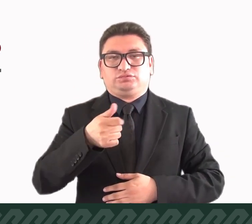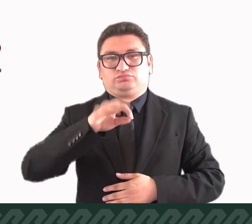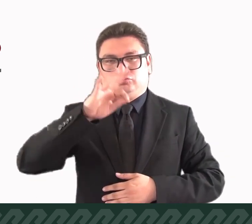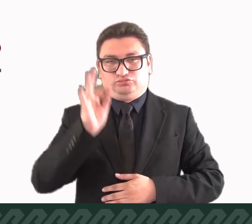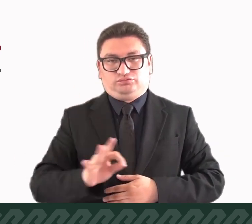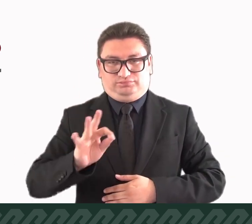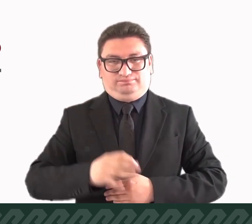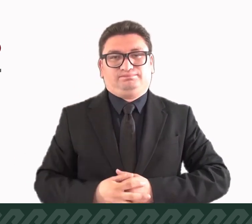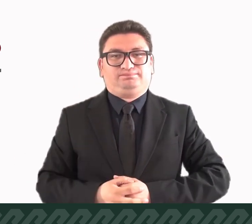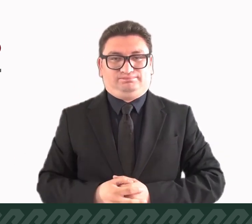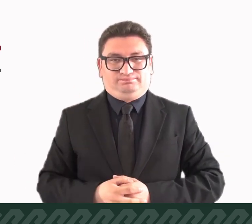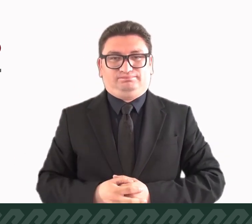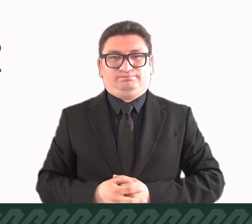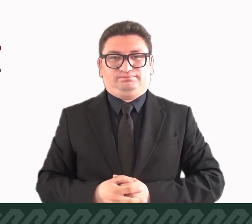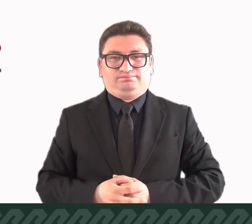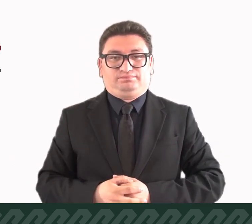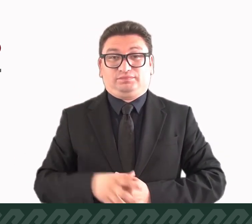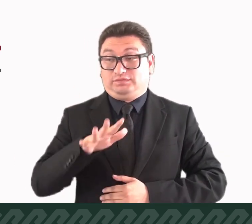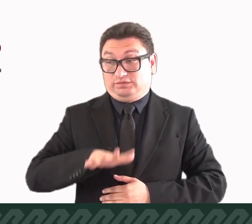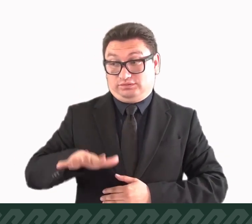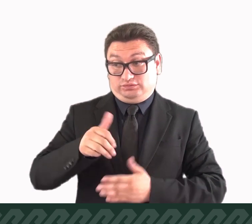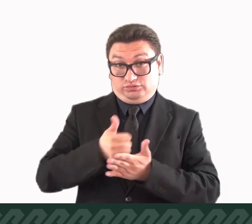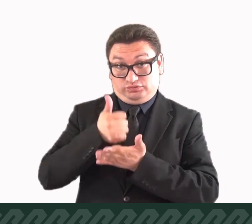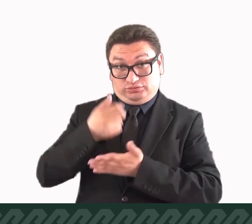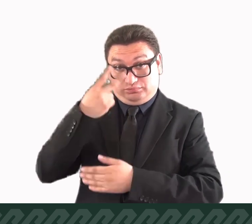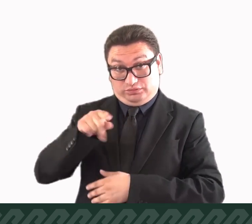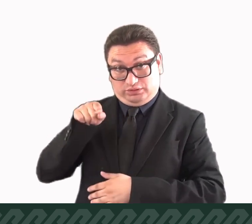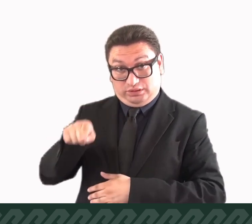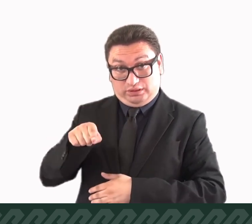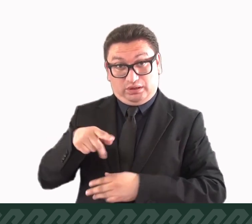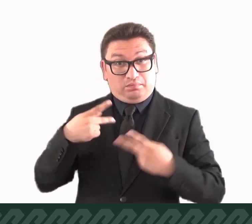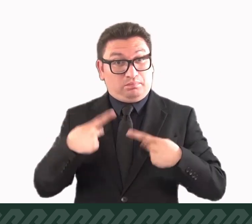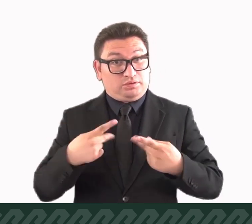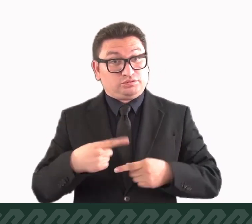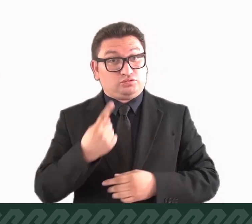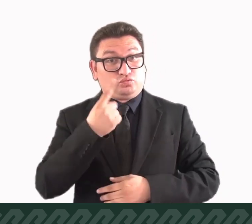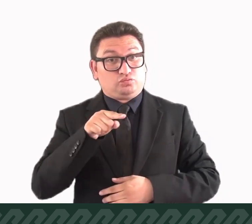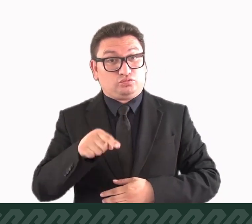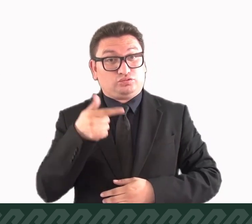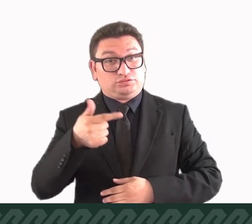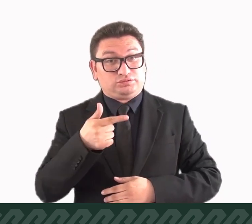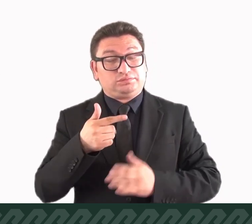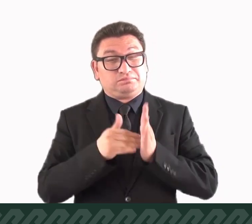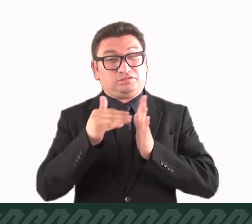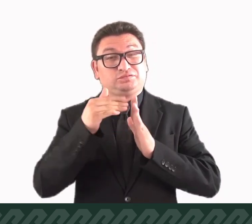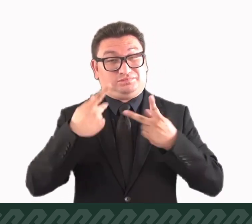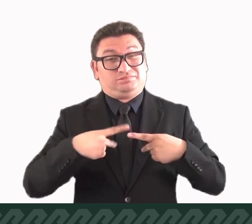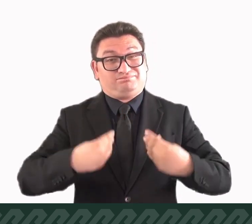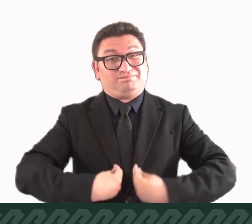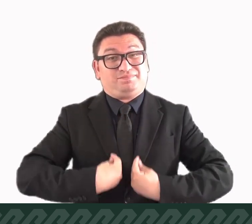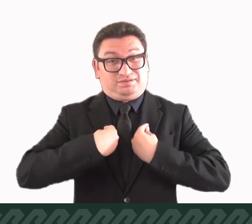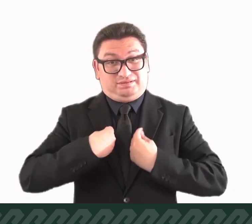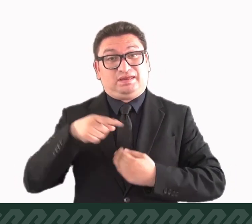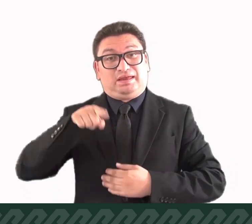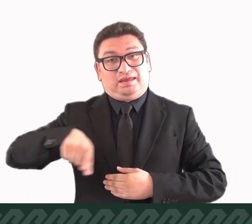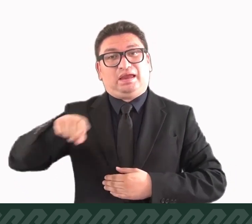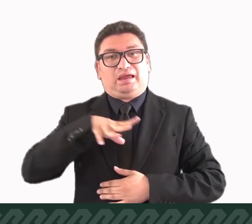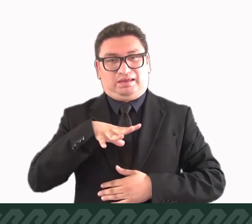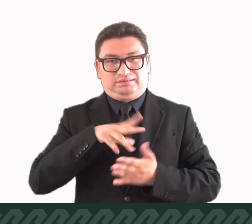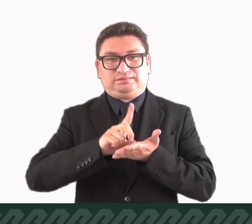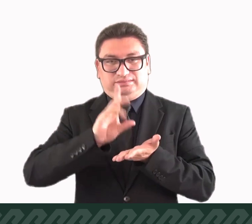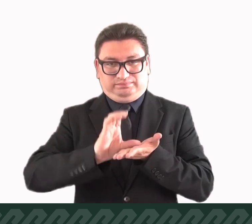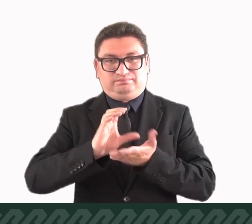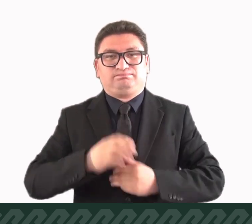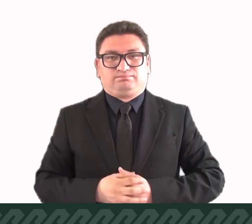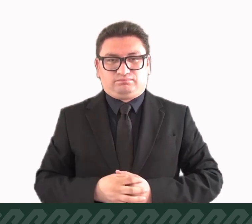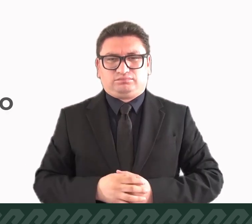.6%. En la Ciudad de México habitan 1.7 millones de personas con